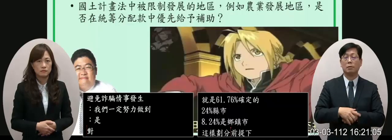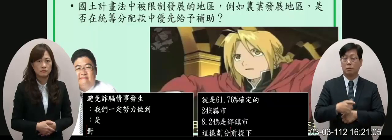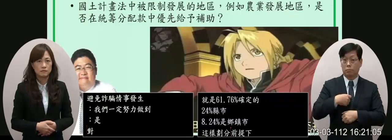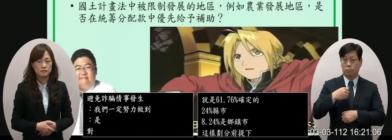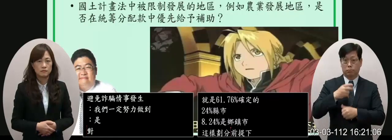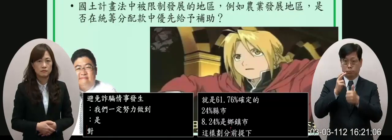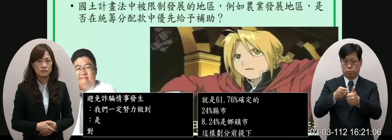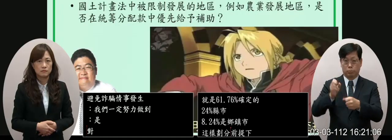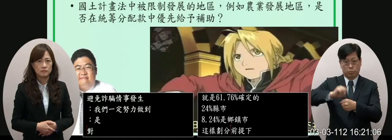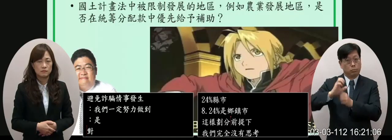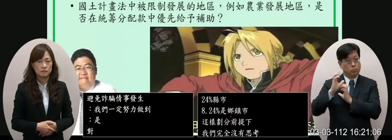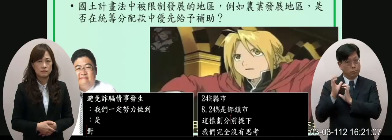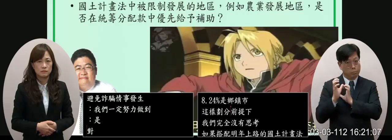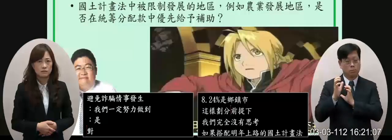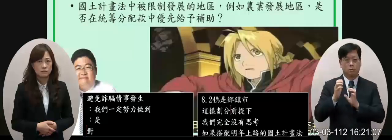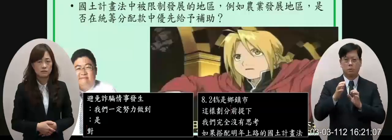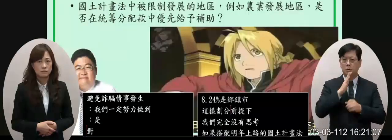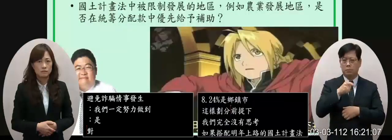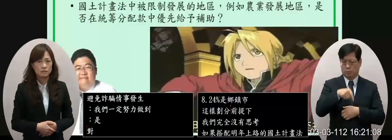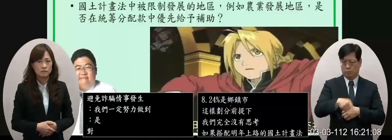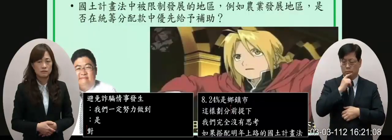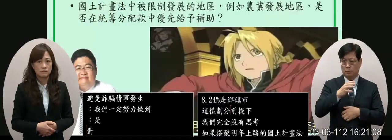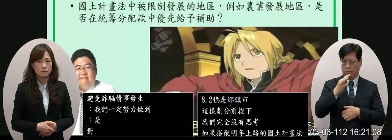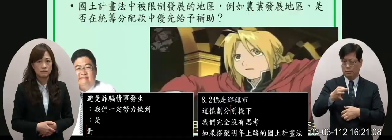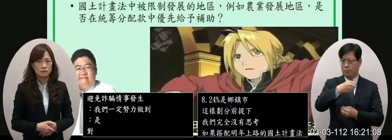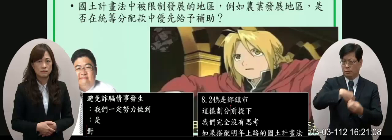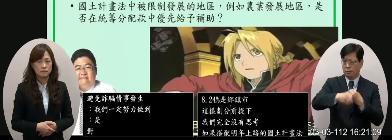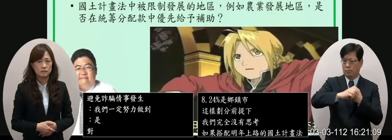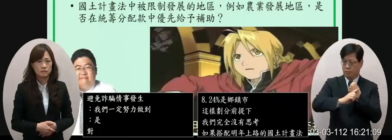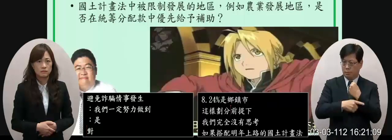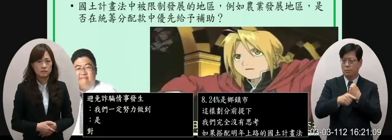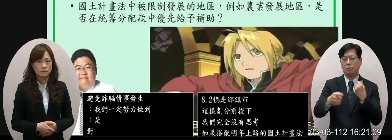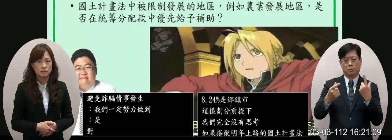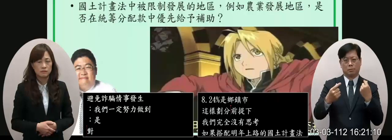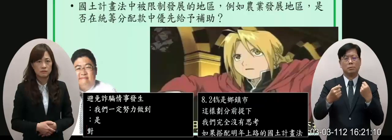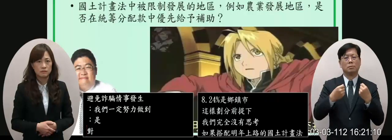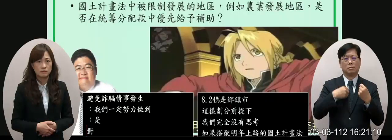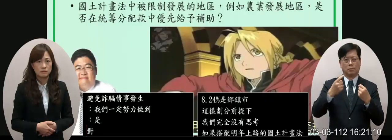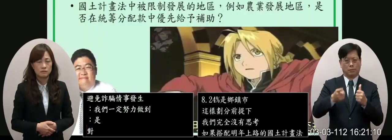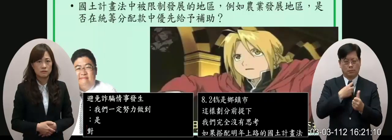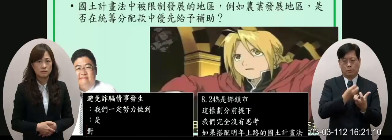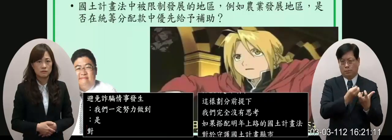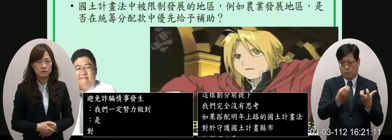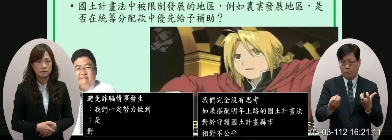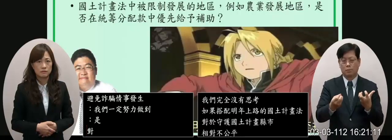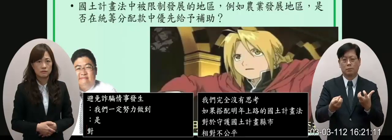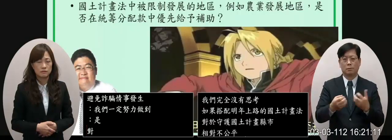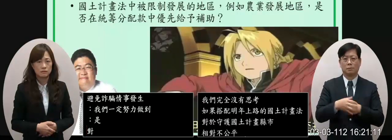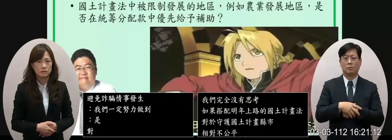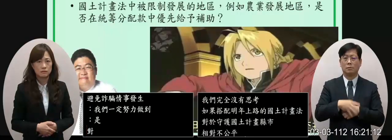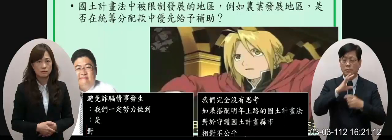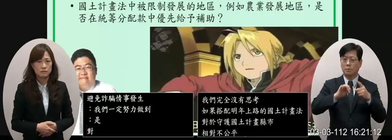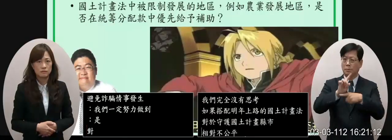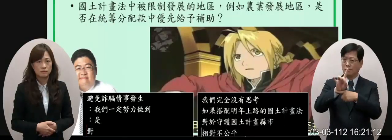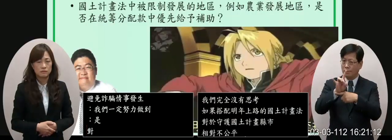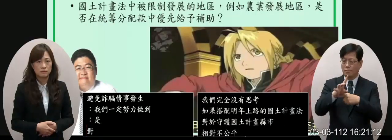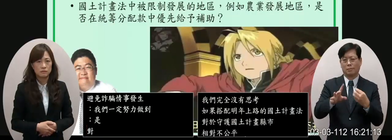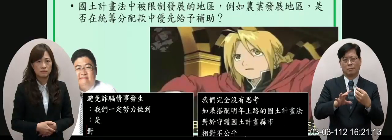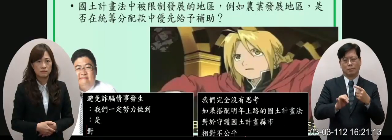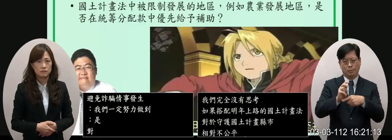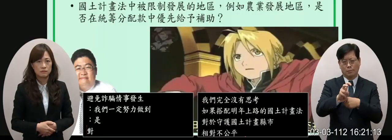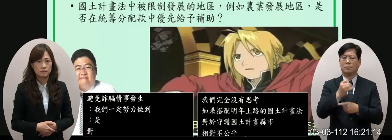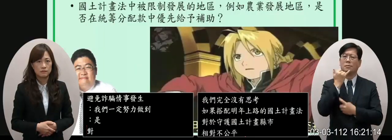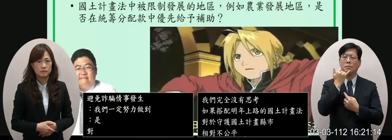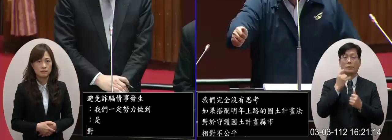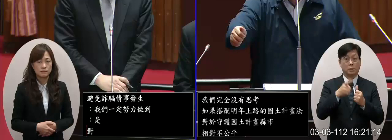我們科與它這樣的一個責任我們是不是在財政收支方法應該要先拉出不管是15%也好20%